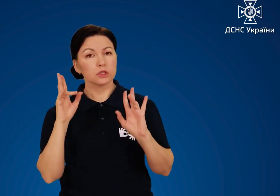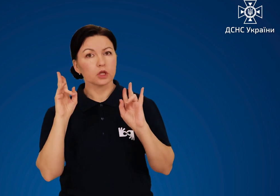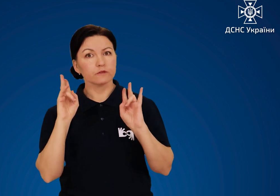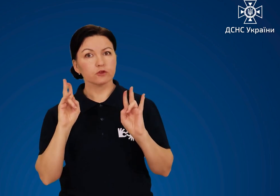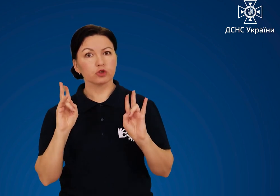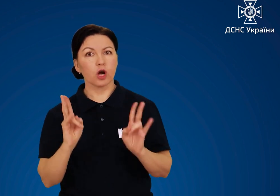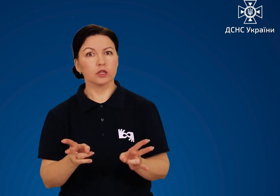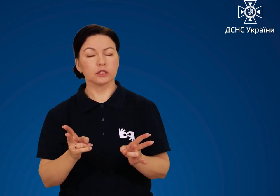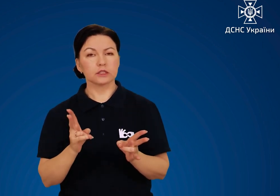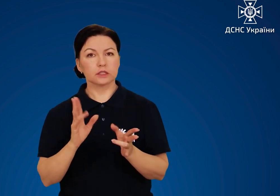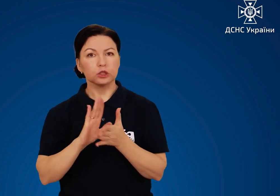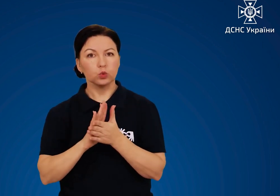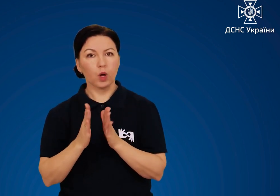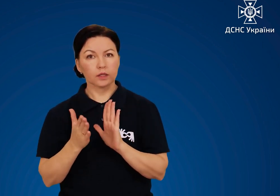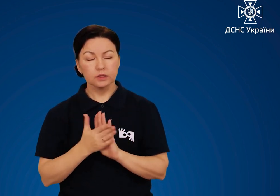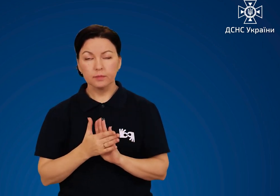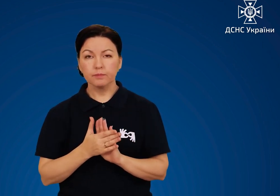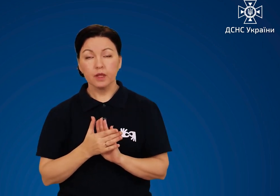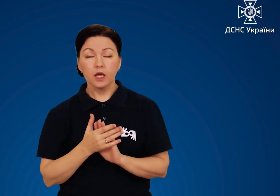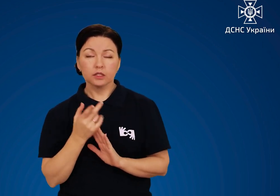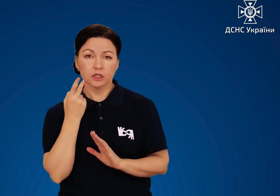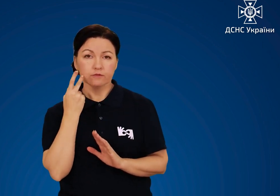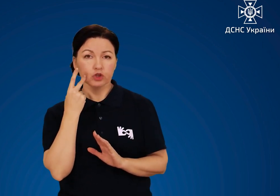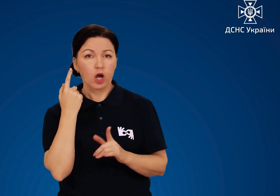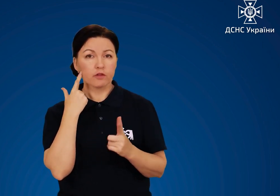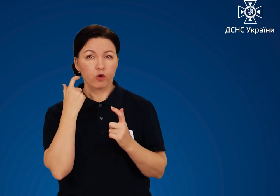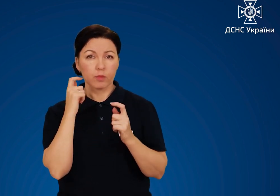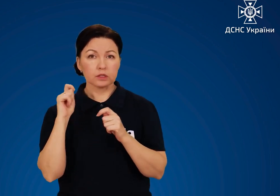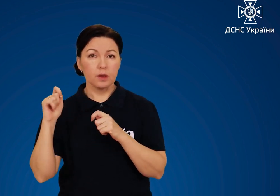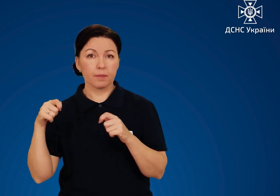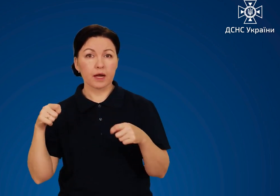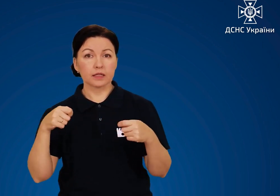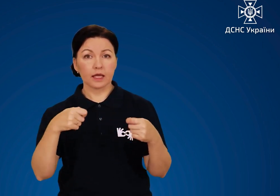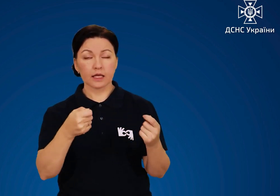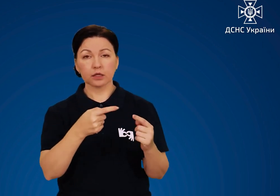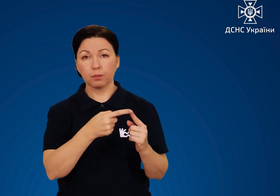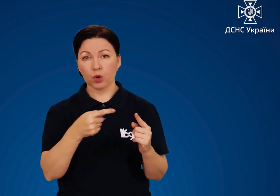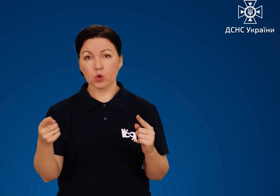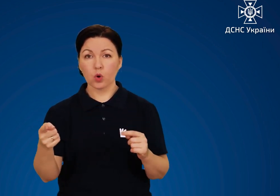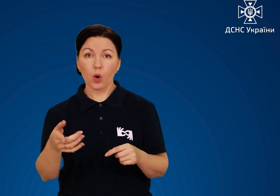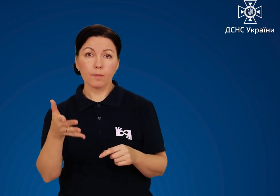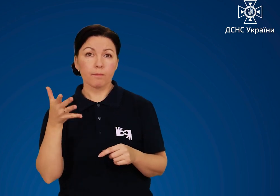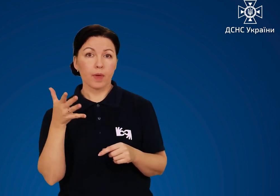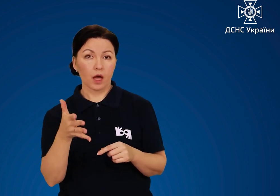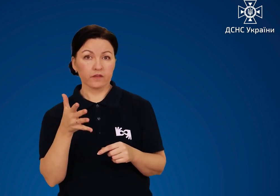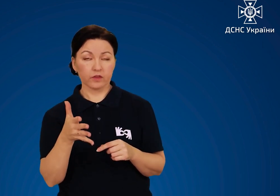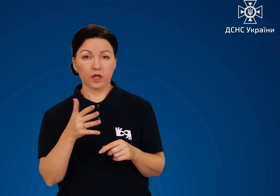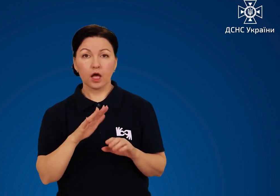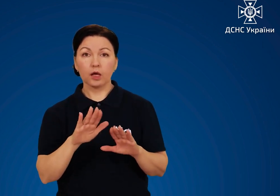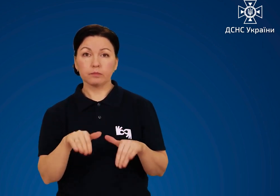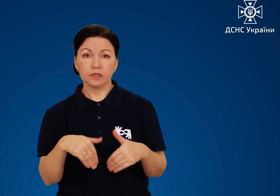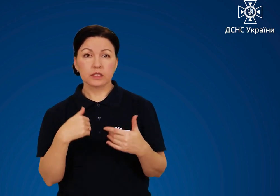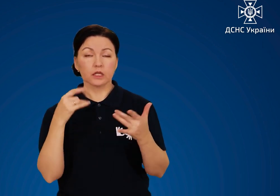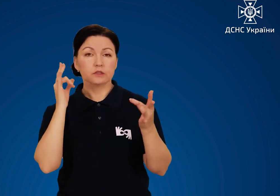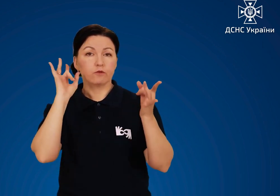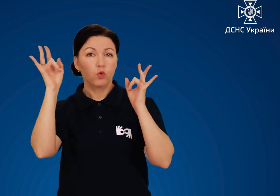ситуацію. Зазвичай інформація передається протягом п'яти хвилин після звукового